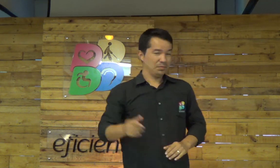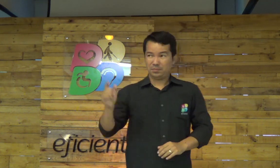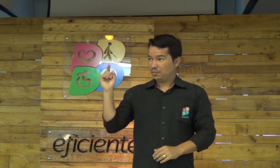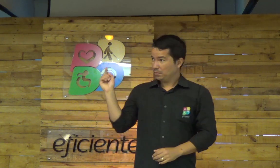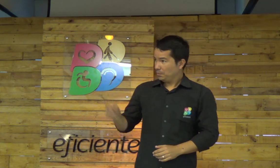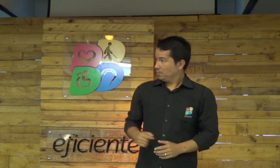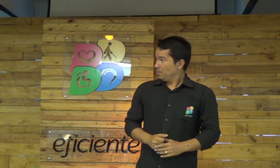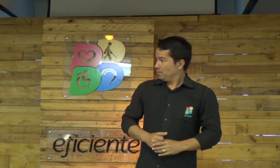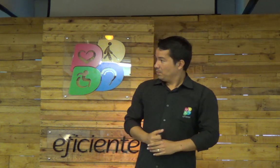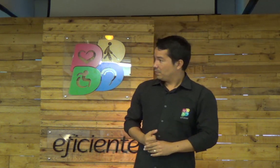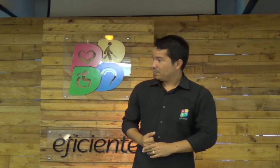Pode passar.